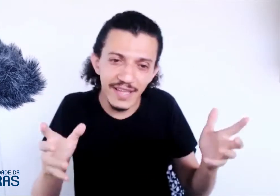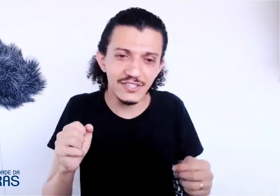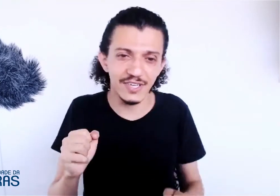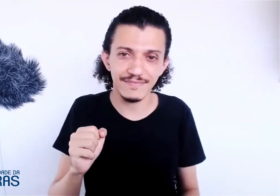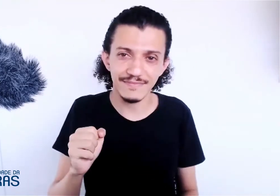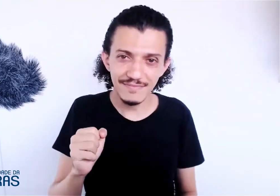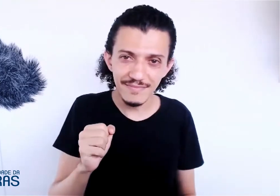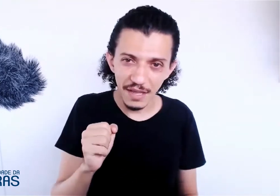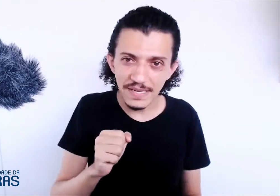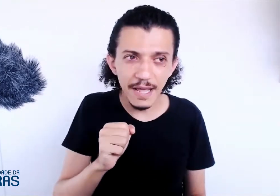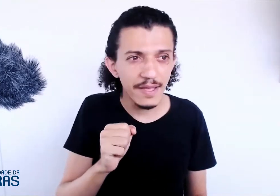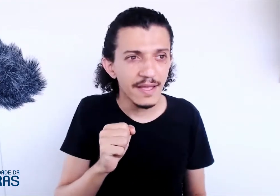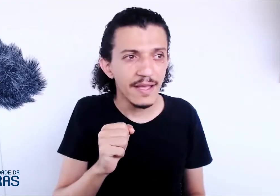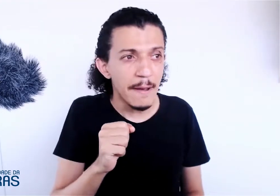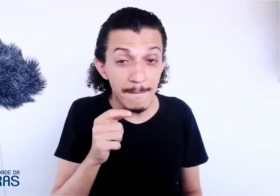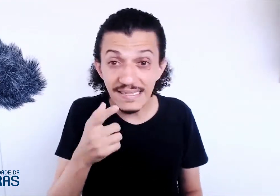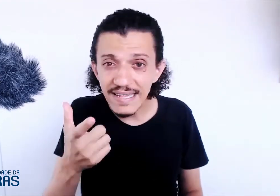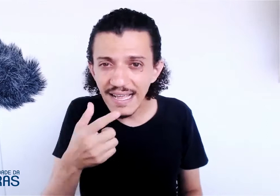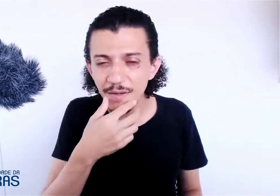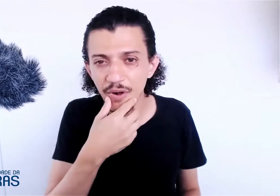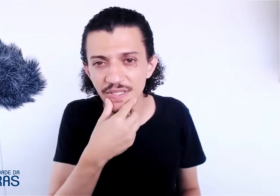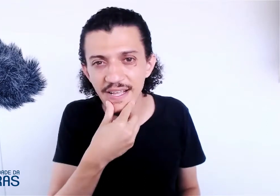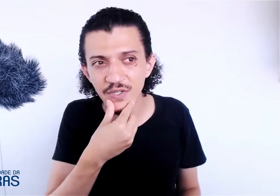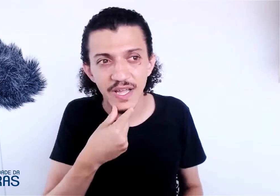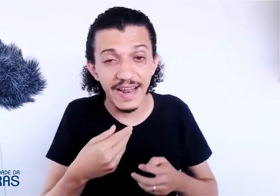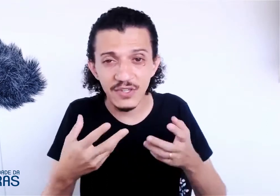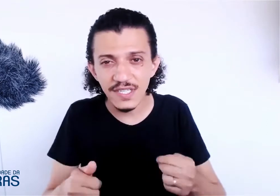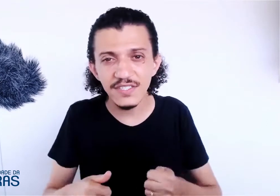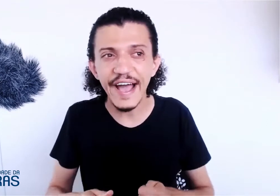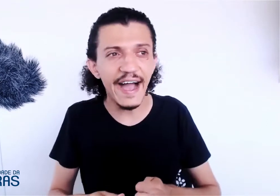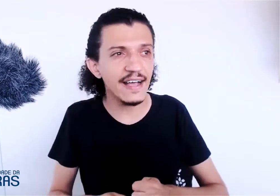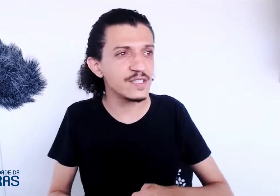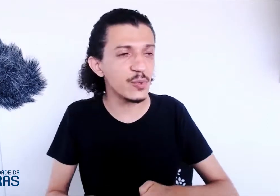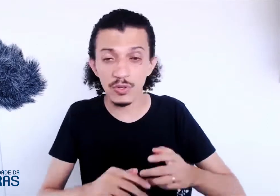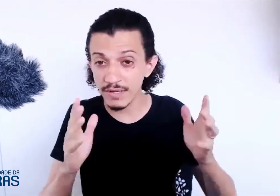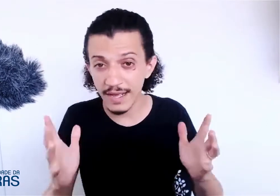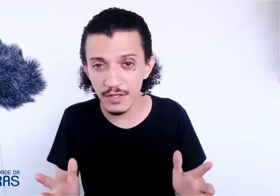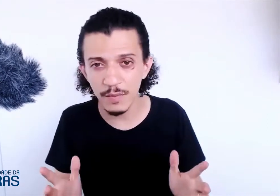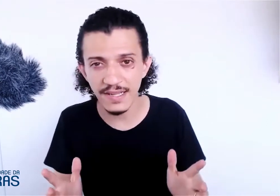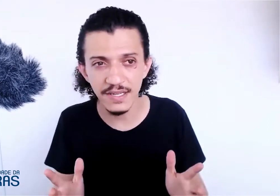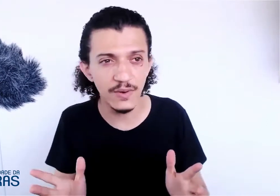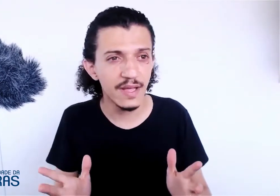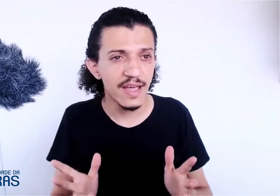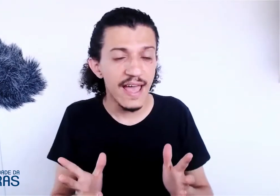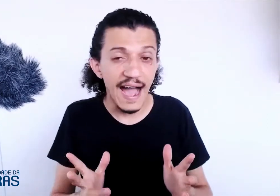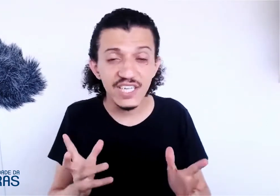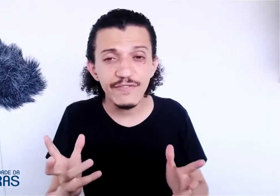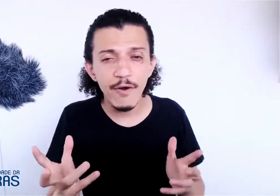entendia. Percebe? Mas nesse processo, nas nossas viagens, por tudo quanto é canto do Brasil, a gente foi